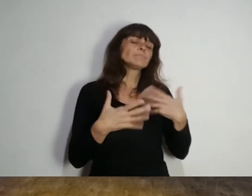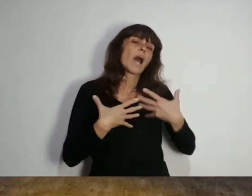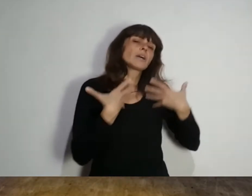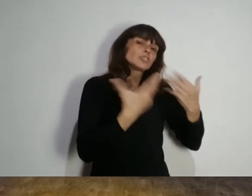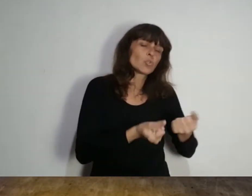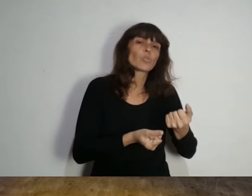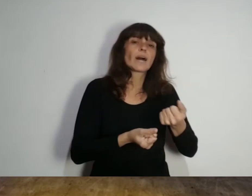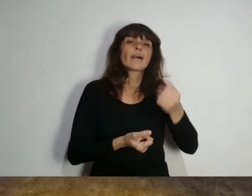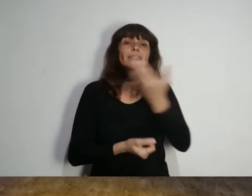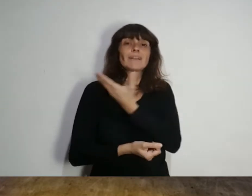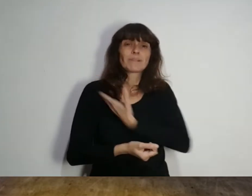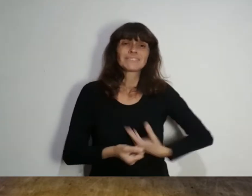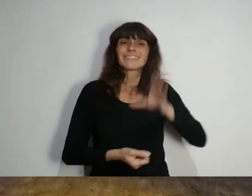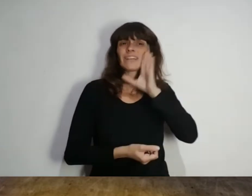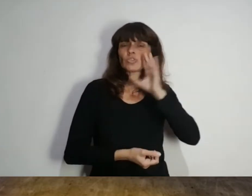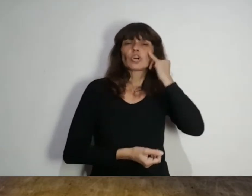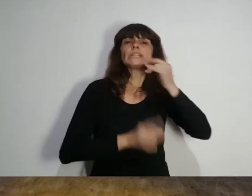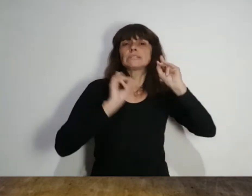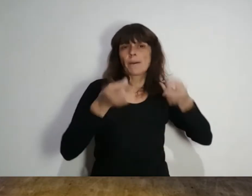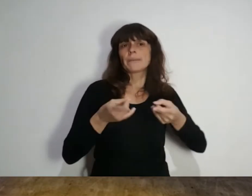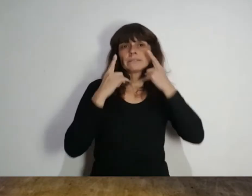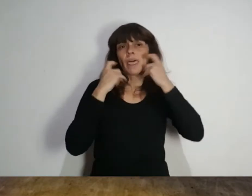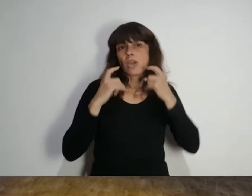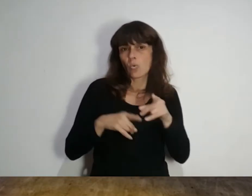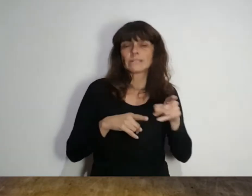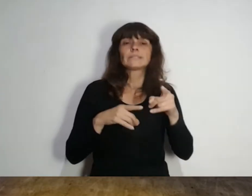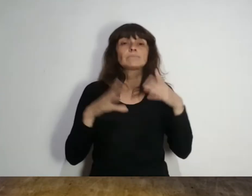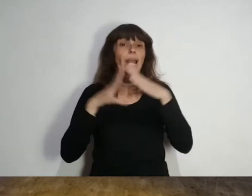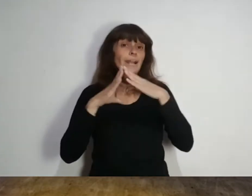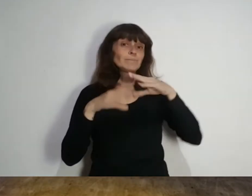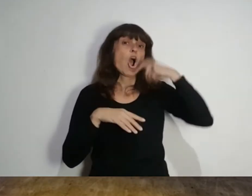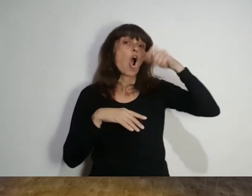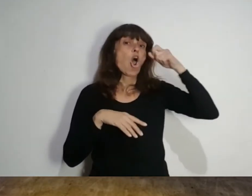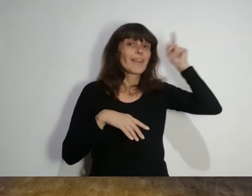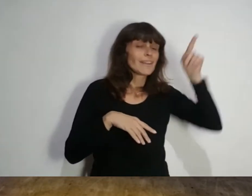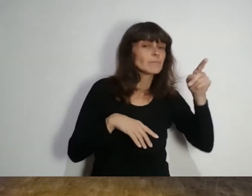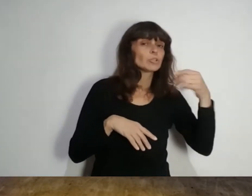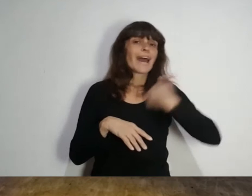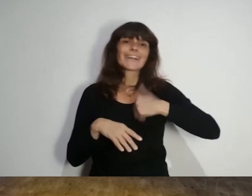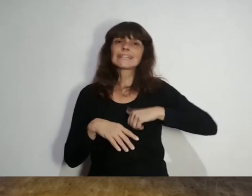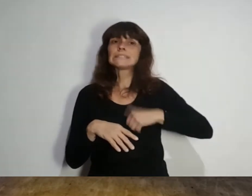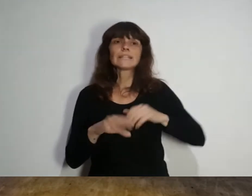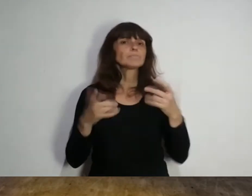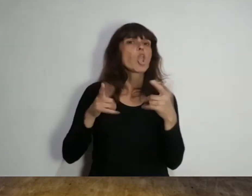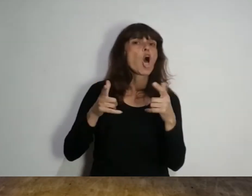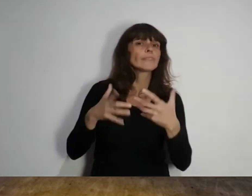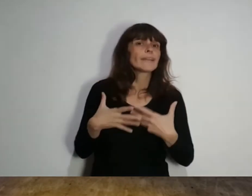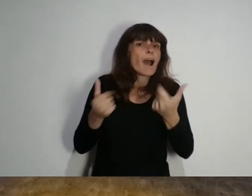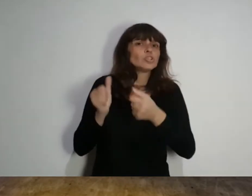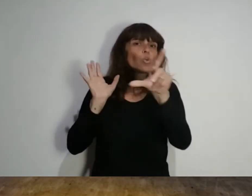geopolítico de Biden y a continuación reconoció en la intimidad de Olivos que Argentina no tiene paraguas